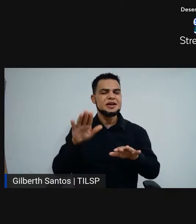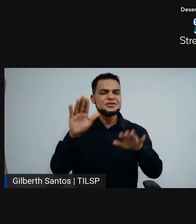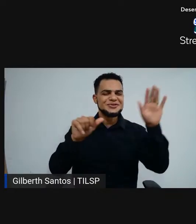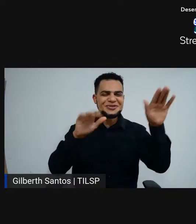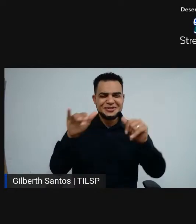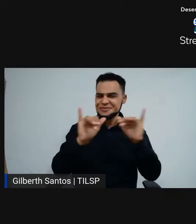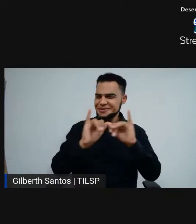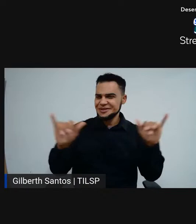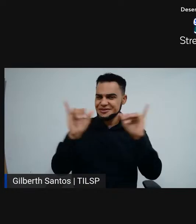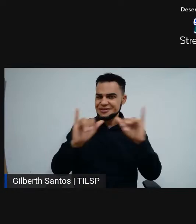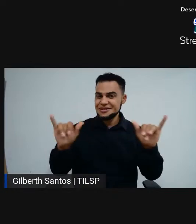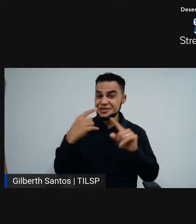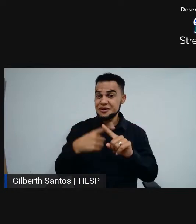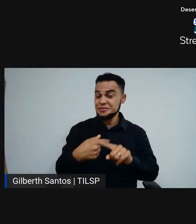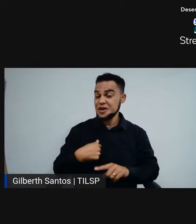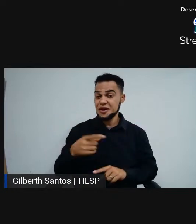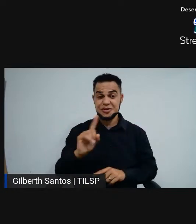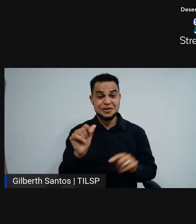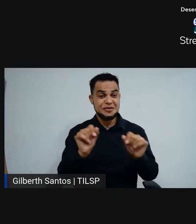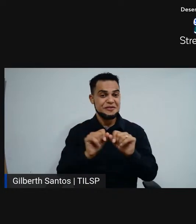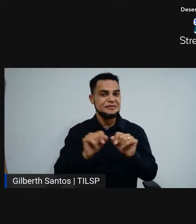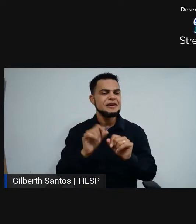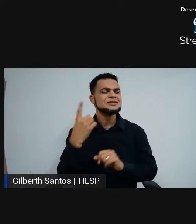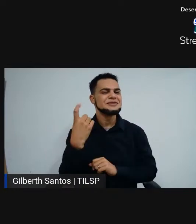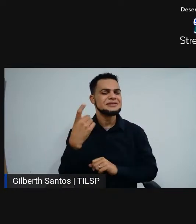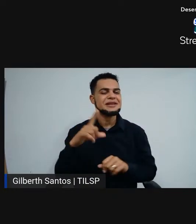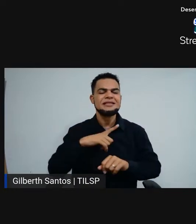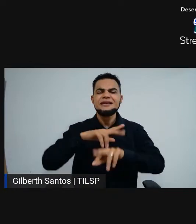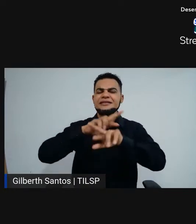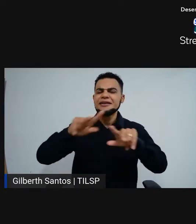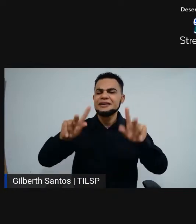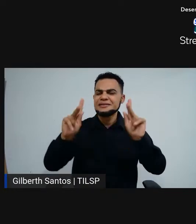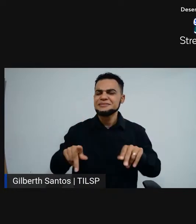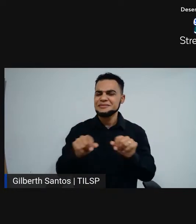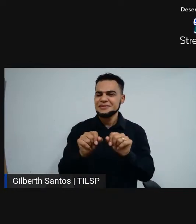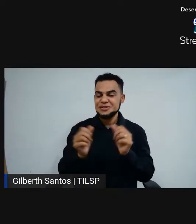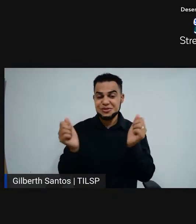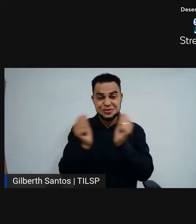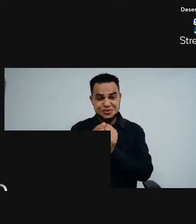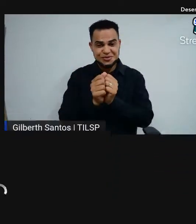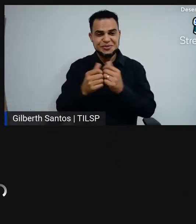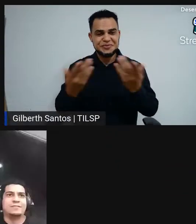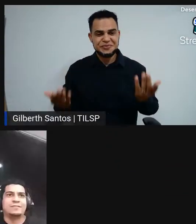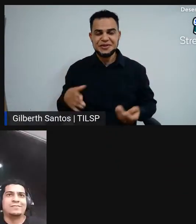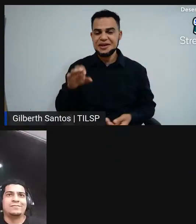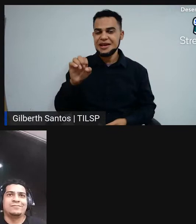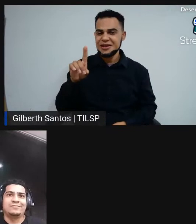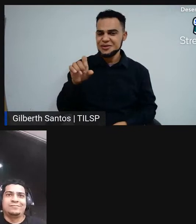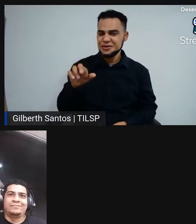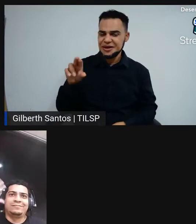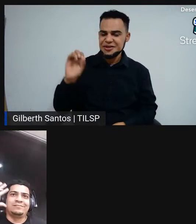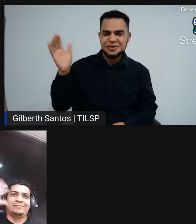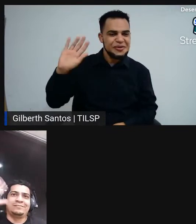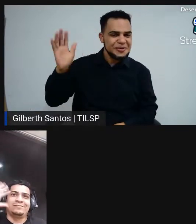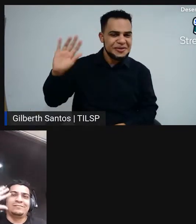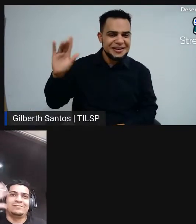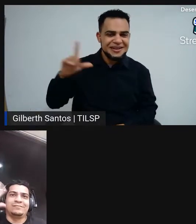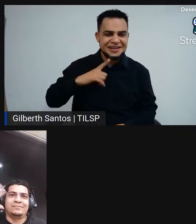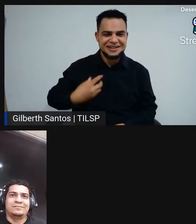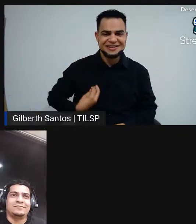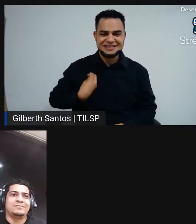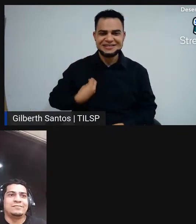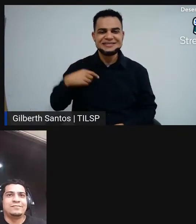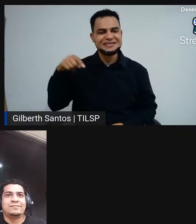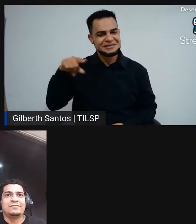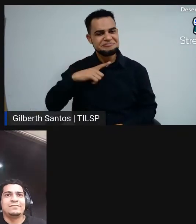anunciada, porque eu não faço isso sozinho. Tem um monte de gente que ajuda a gente aqui. Enfim, Eduardo, cadê você? Dá um alô. Está aí no backstage dando uma